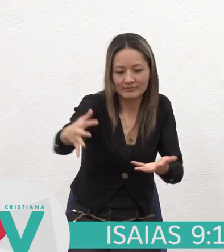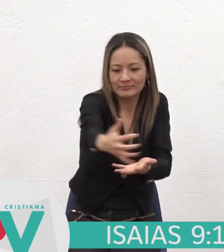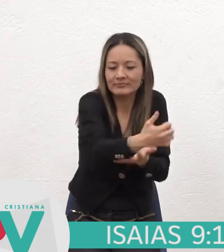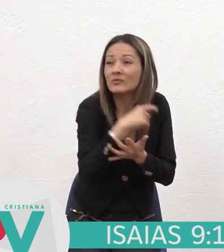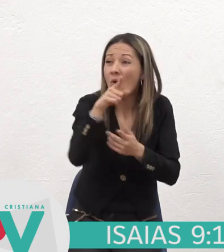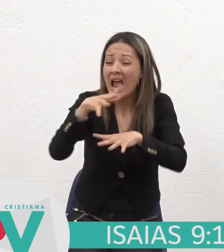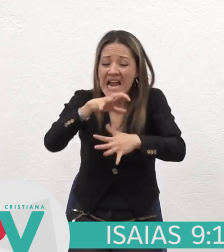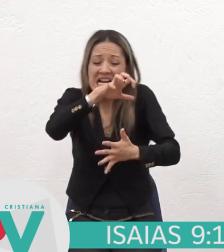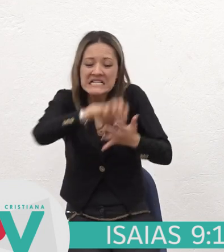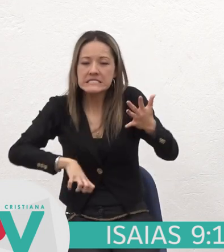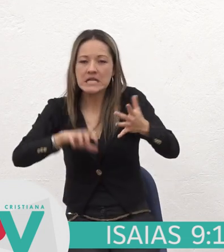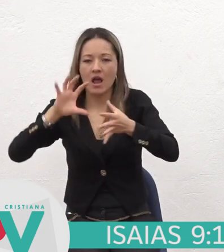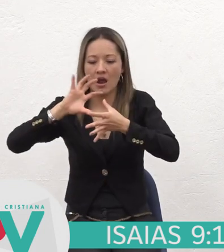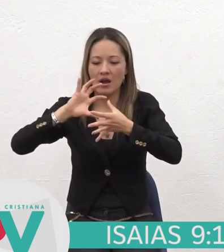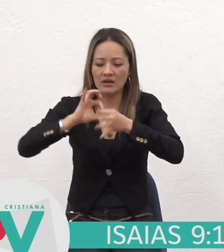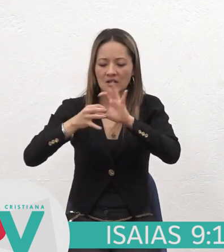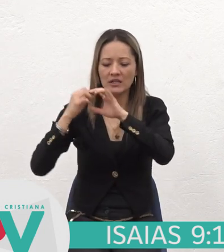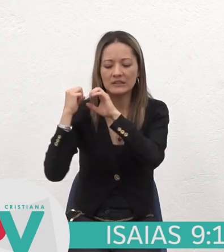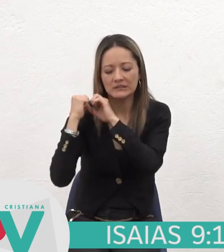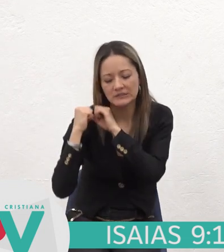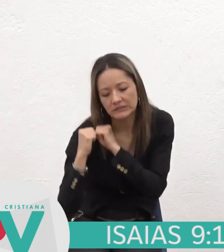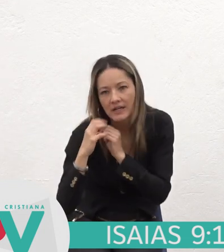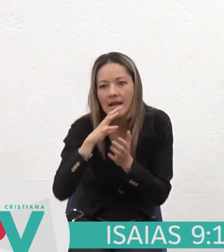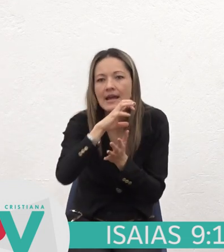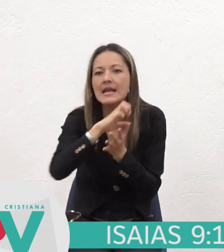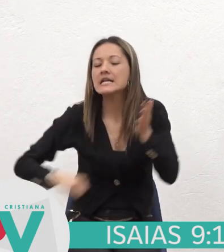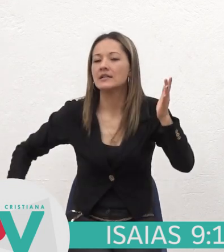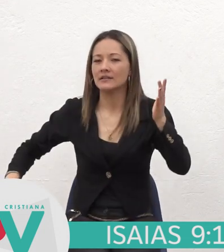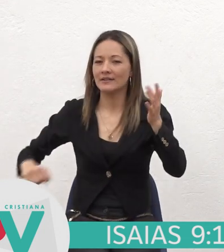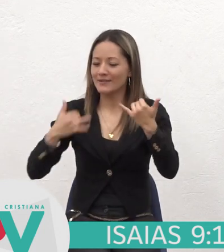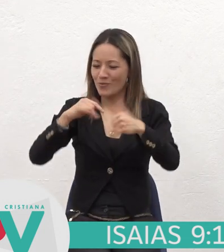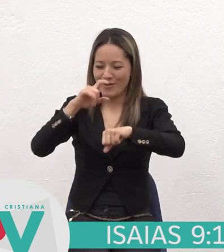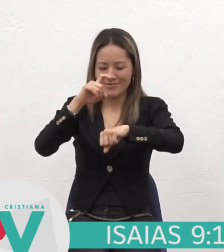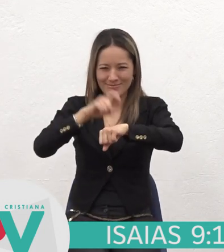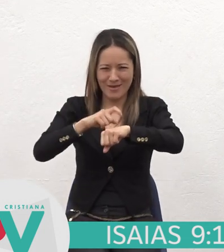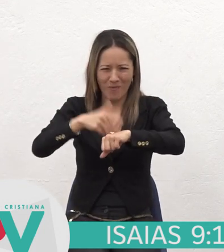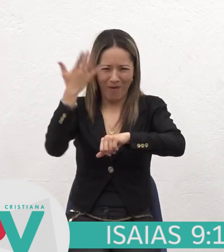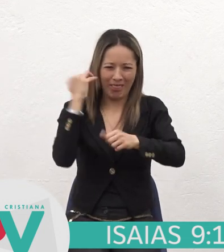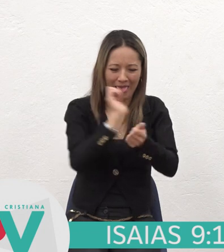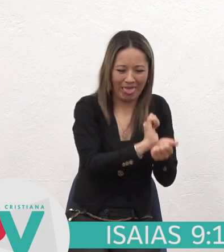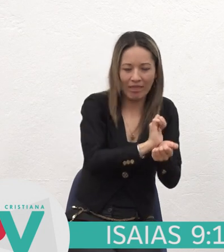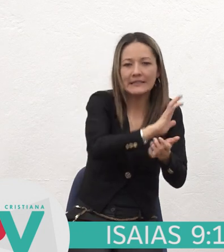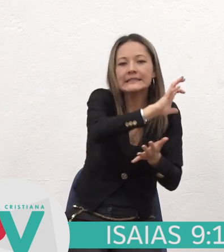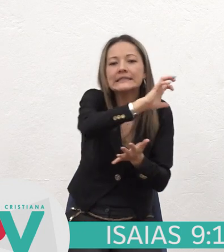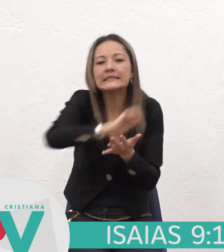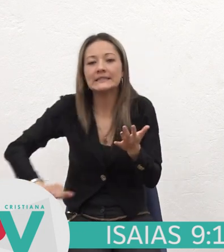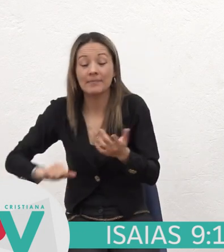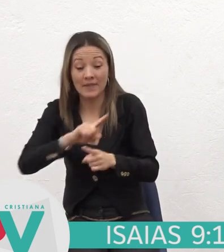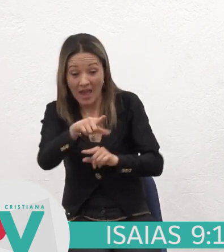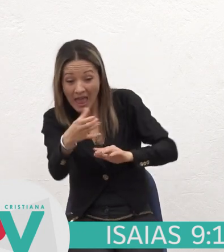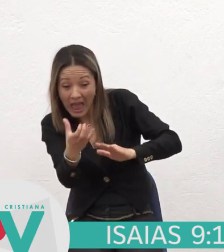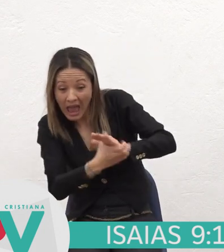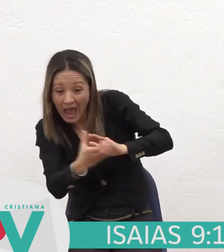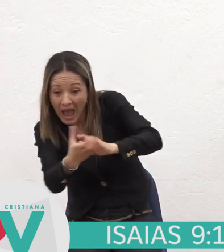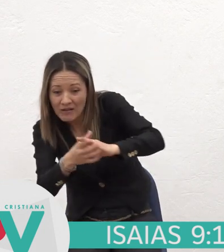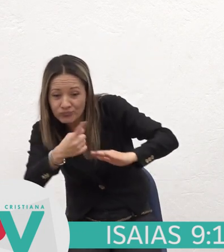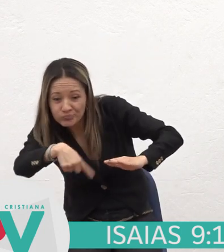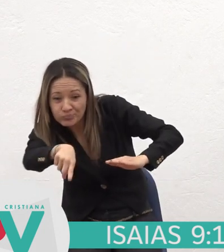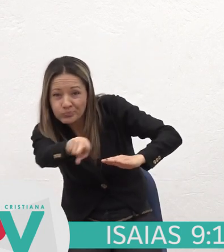hombro Y el cetro De su opresor Como en el día De Madian Porque todo calzado Que lleva el guerrero En el tumulto De la